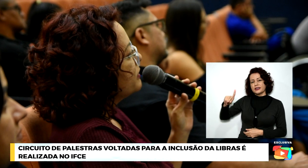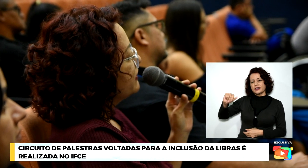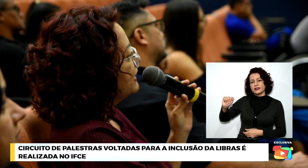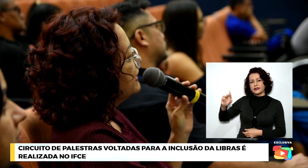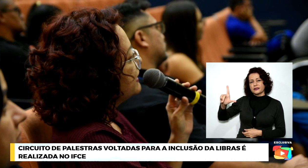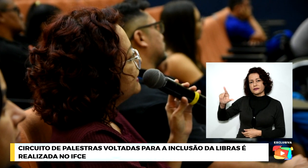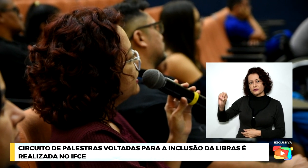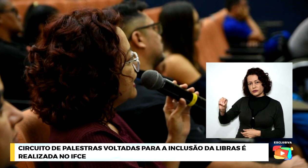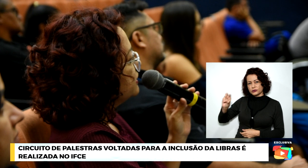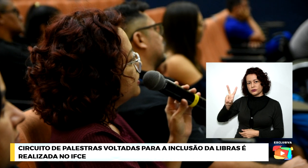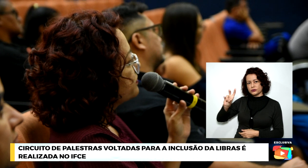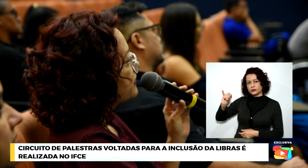estúdios.